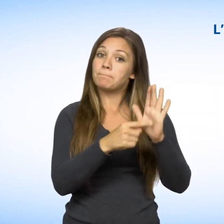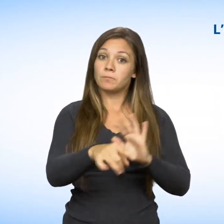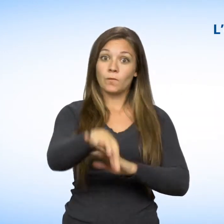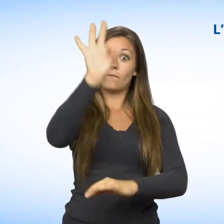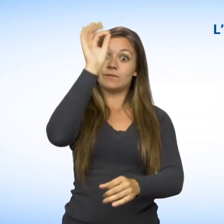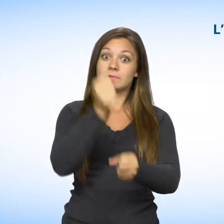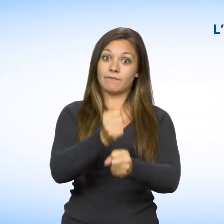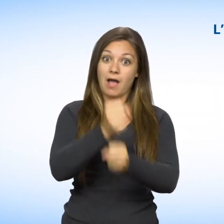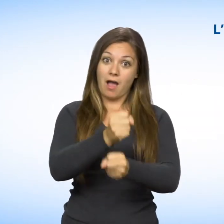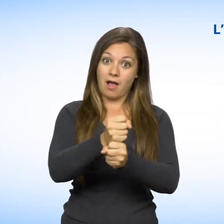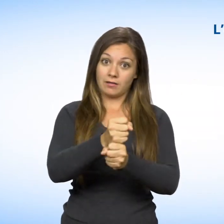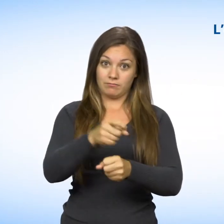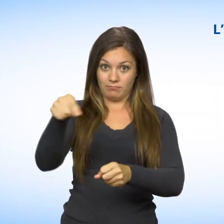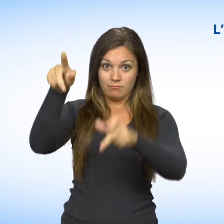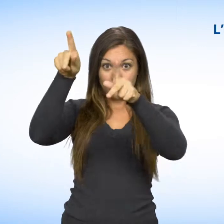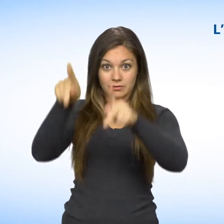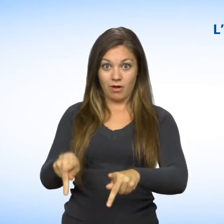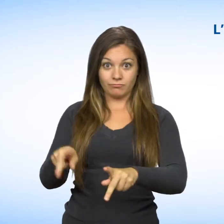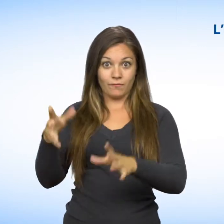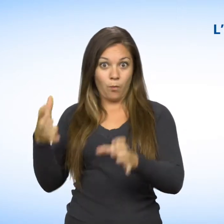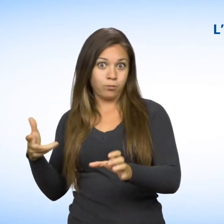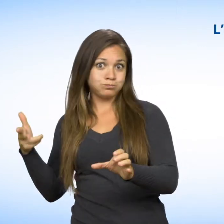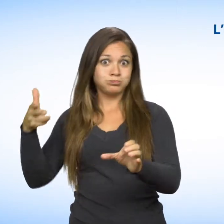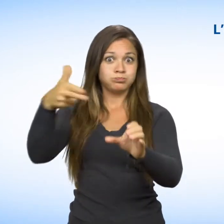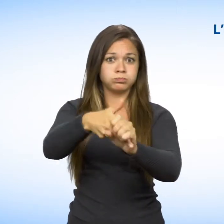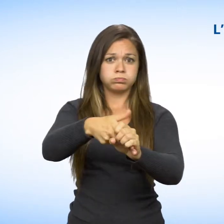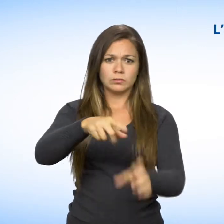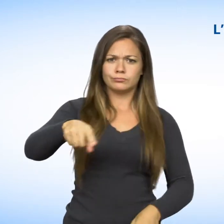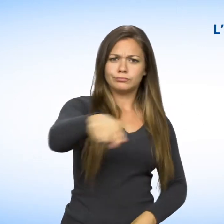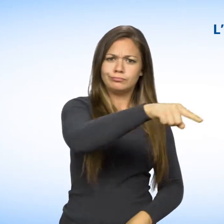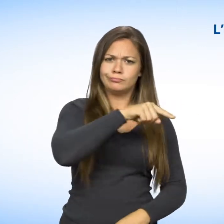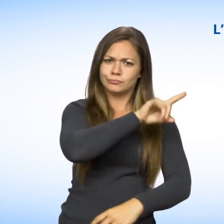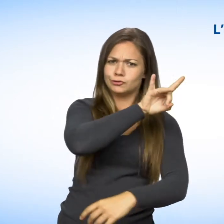Par exemple, on ne peut vous refuser un emploi parce que vous n'êtes pas né au Canada.